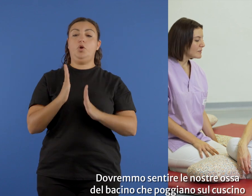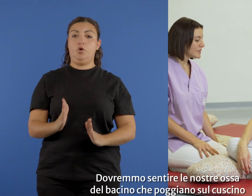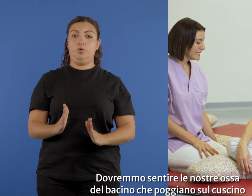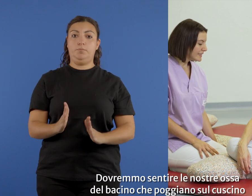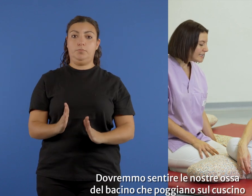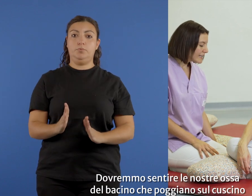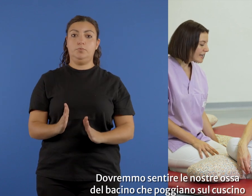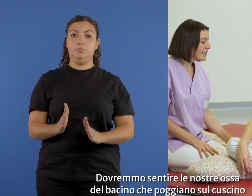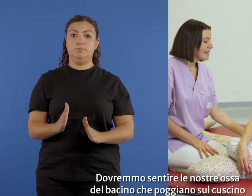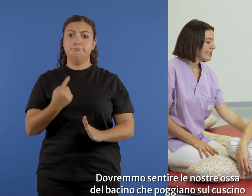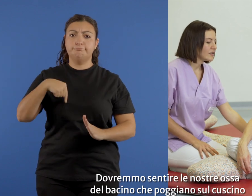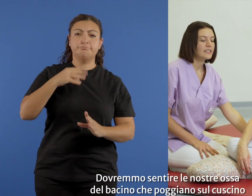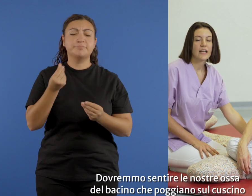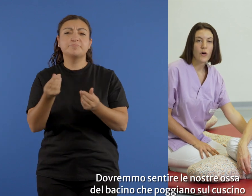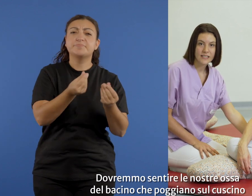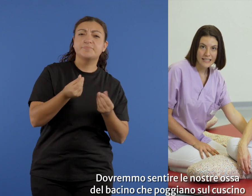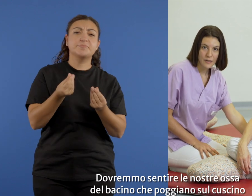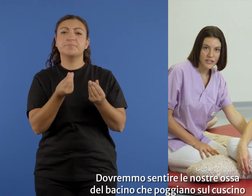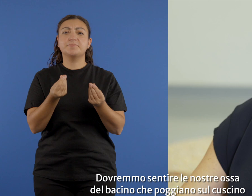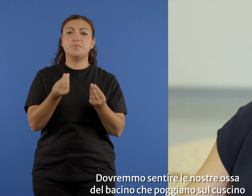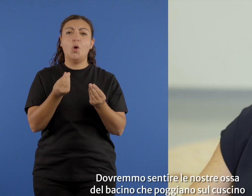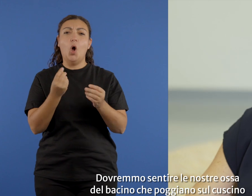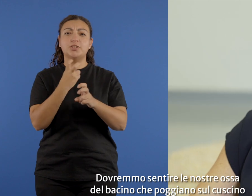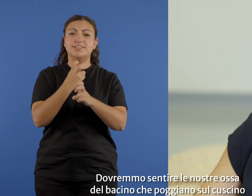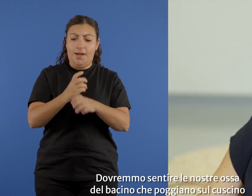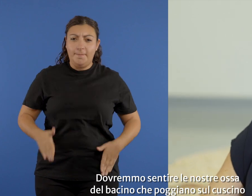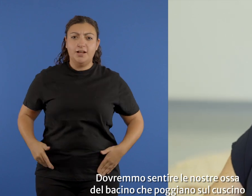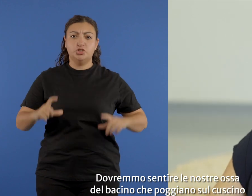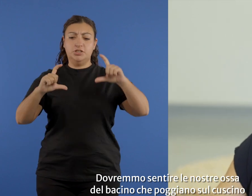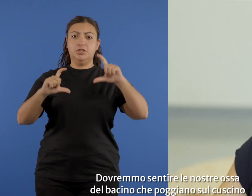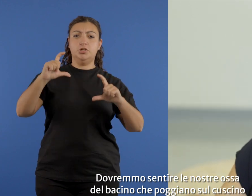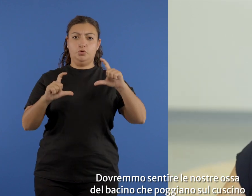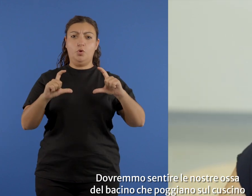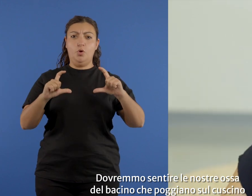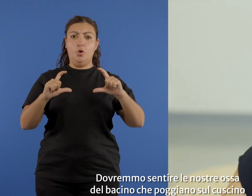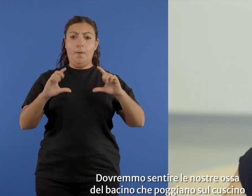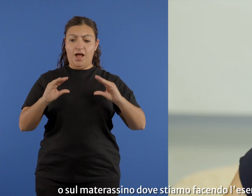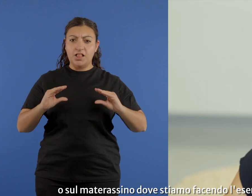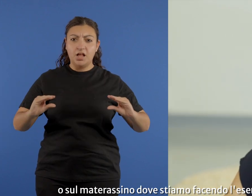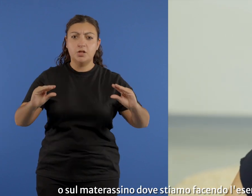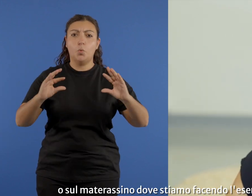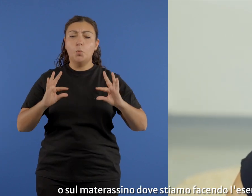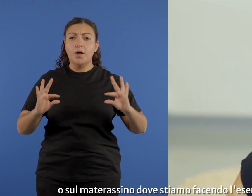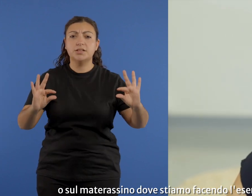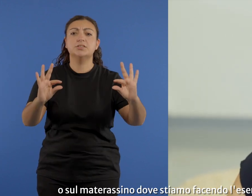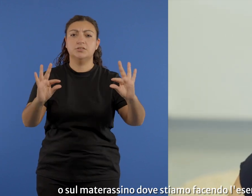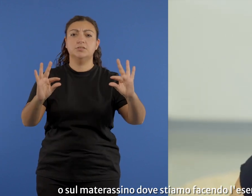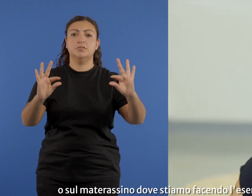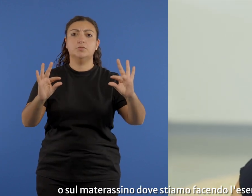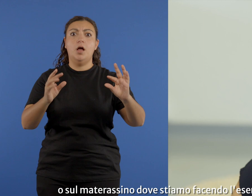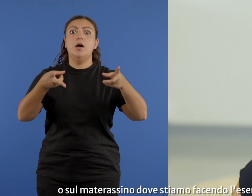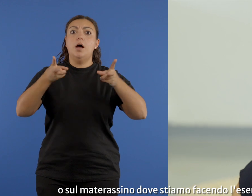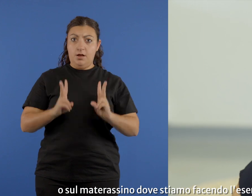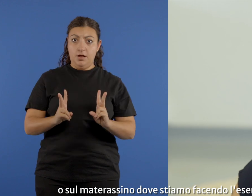Dovremmo sentire le nostre ossa del bacino che poggiano sul cuscino o sul materassino dove stiamo